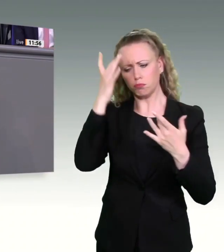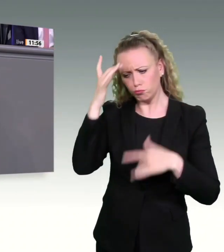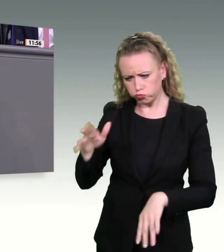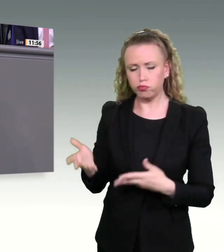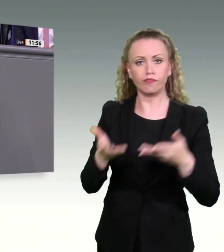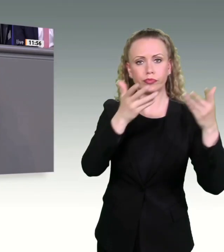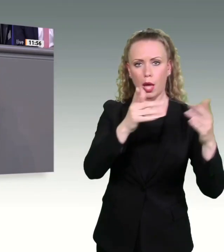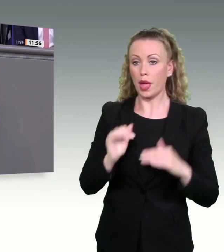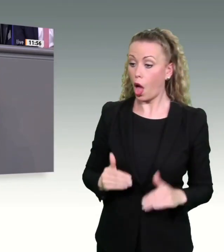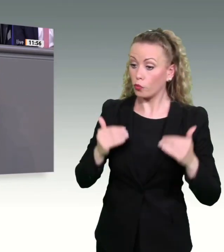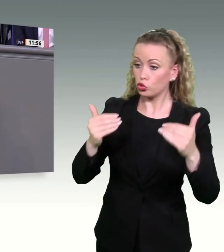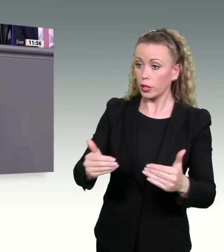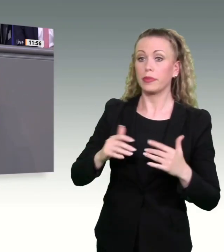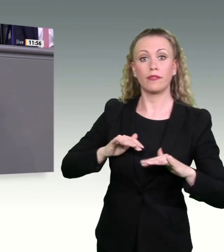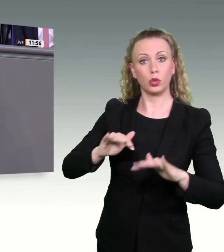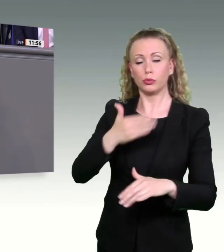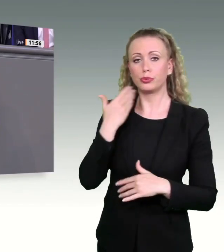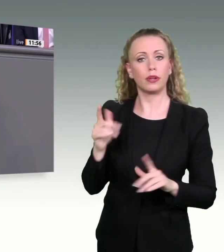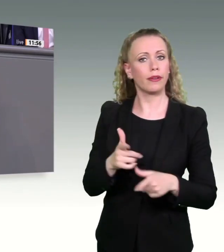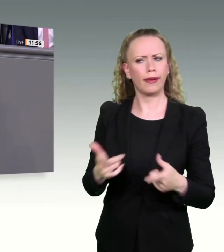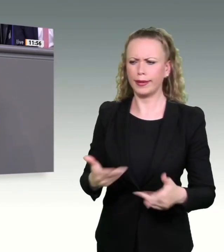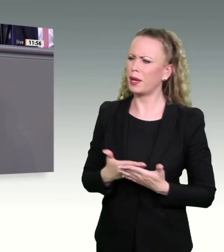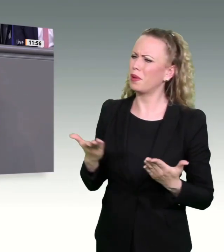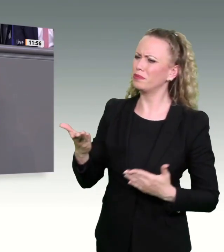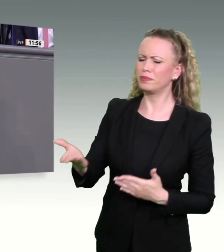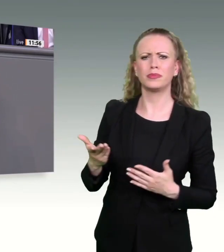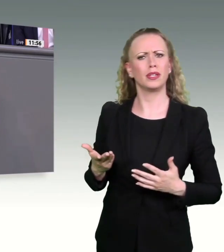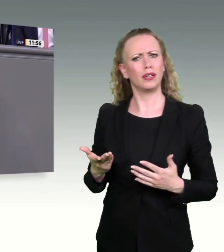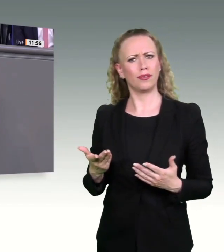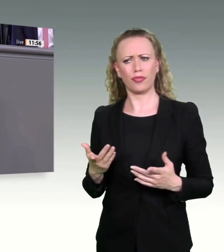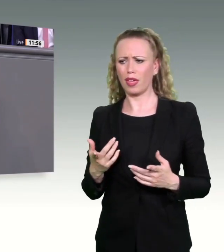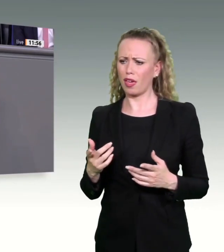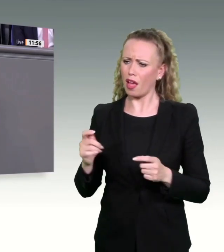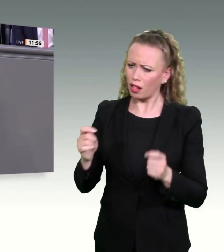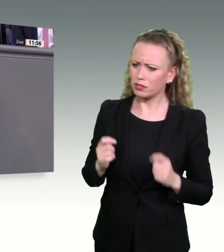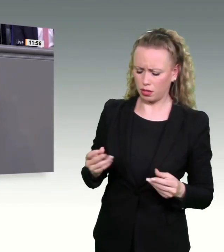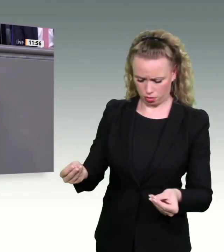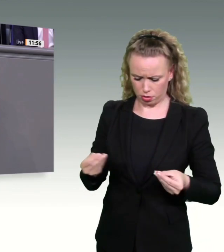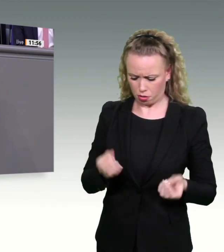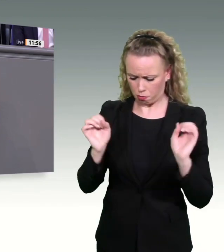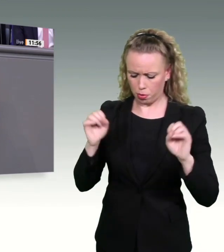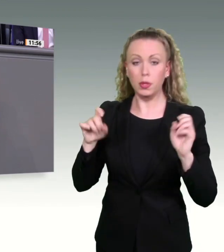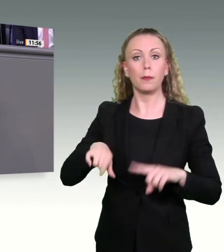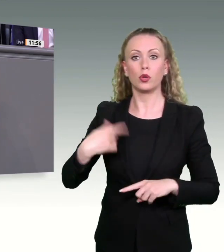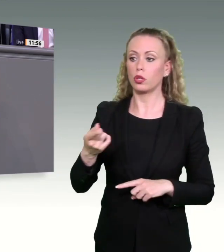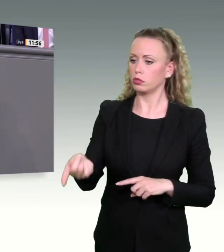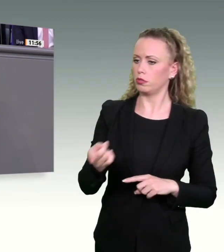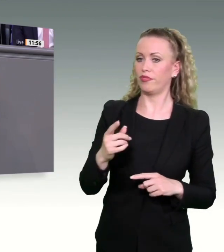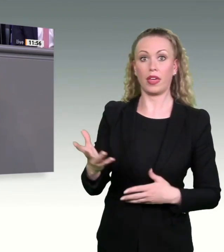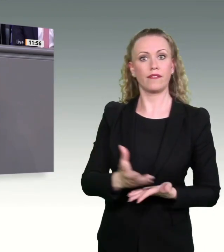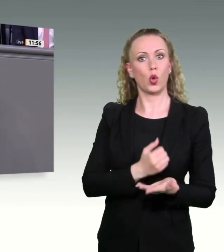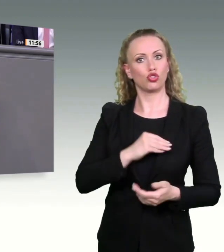Sollten alle Forderungen Ihres Antrags umgesetzt werden, würden Sie damit den Wohlstand nicht erhalten, sondern in erheblichem Maße vernichten,